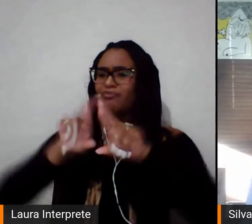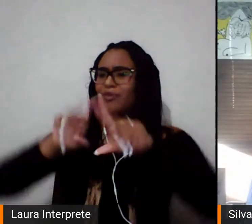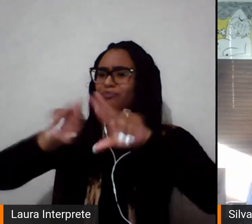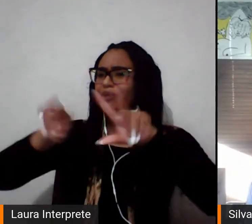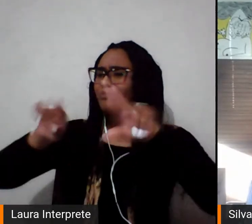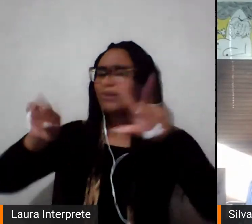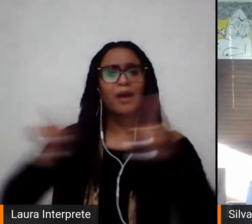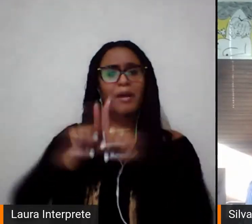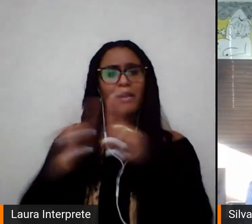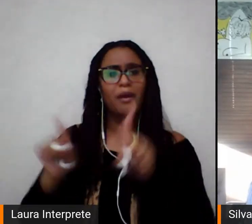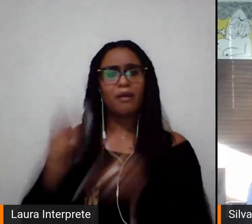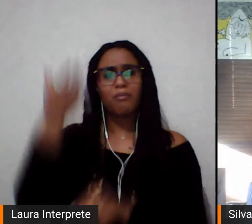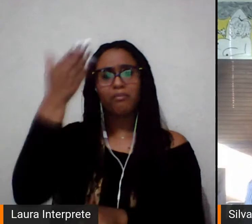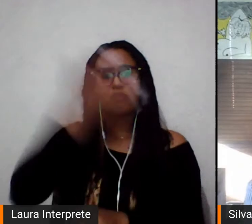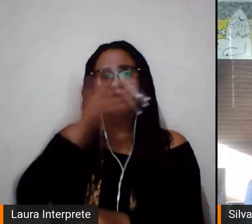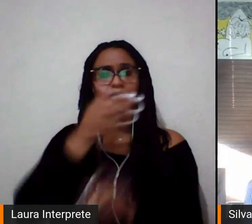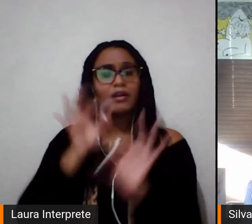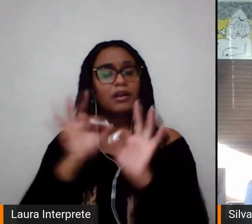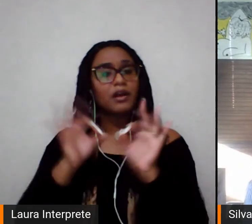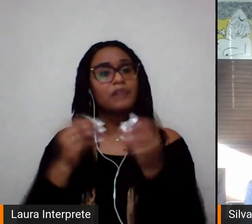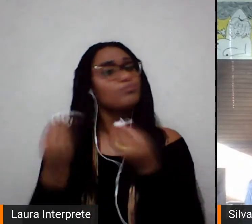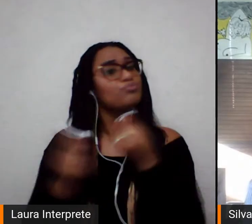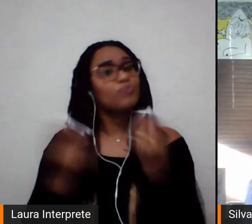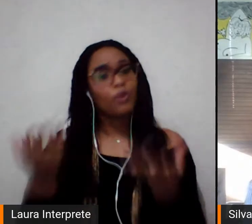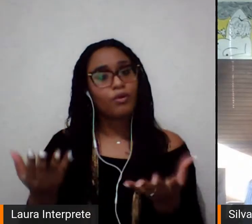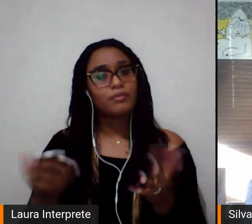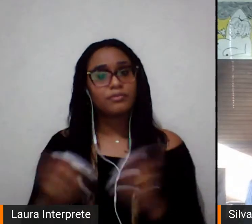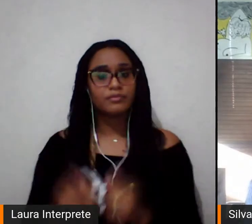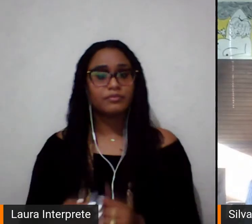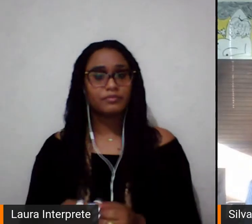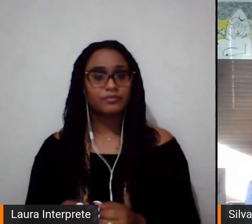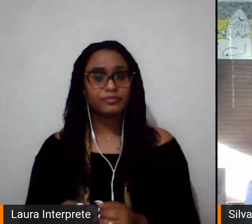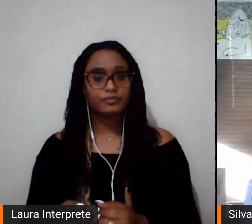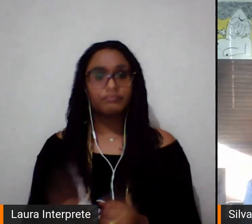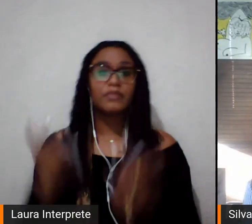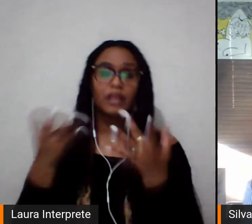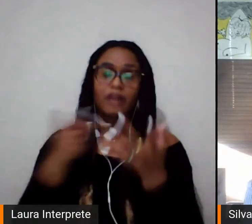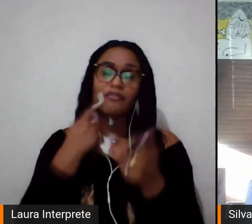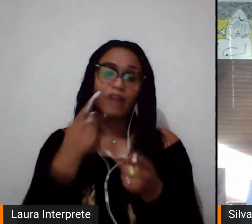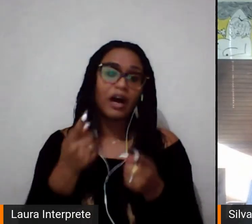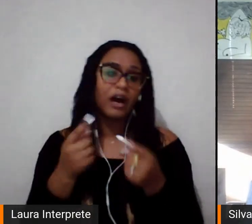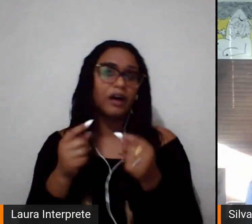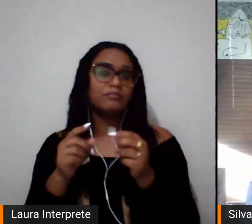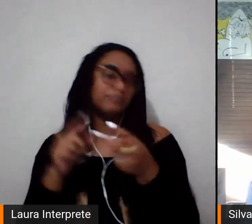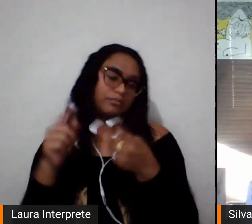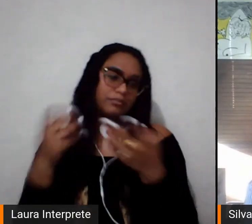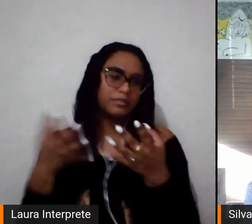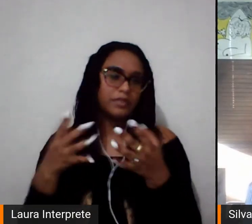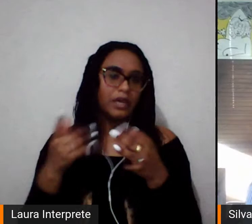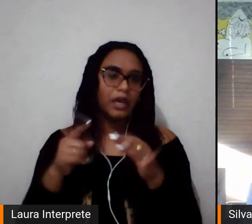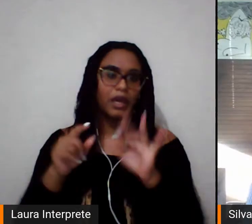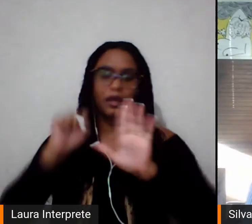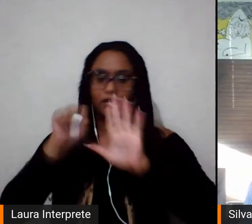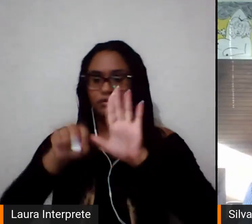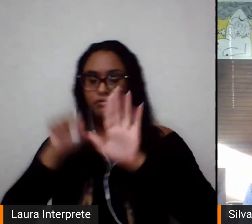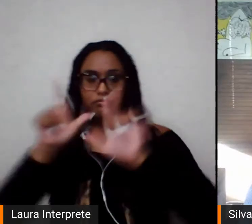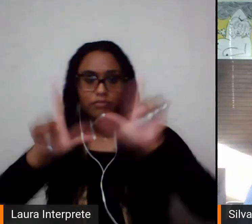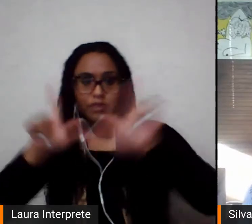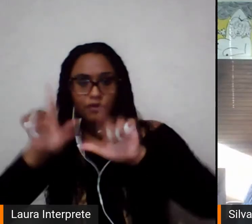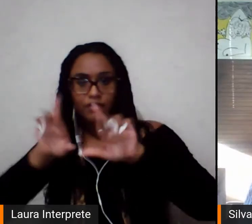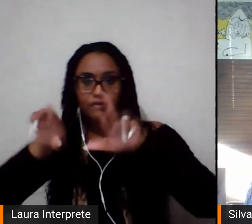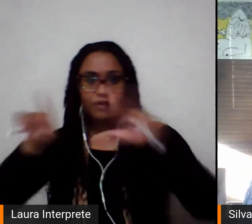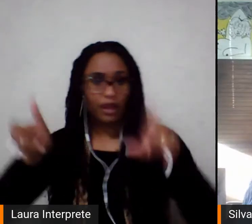falam sobre o esporte. eu estou comentando tanto a questão da mídia como das federações, confederações,